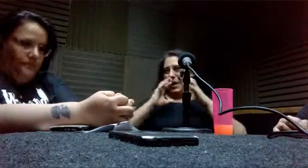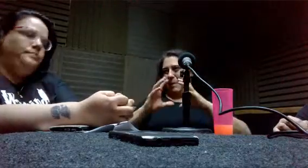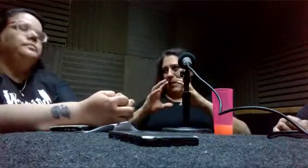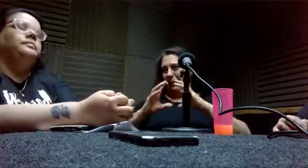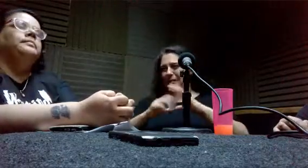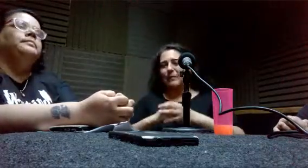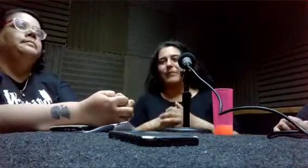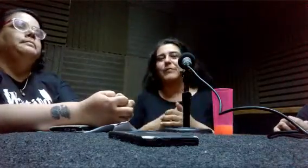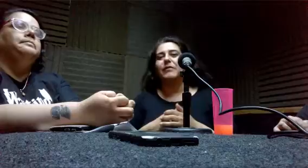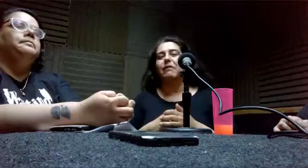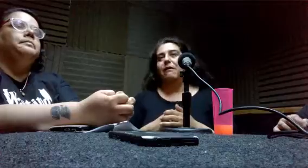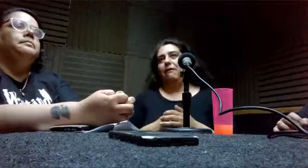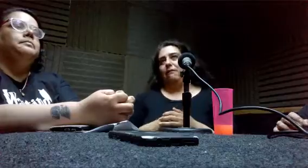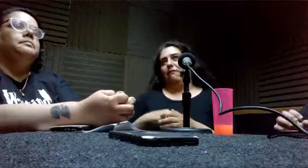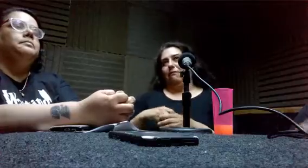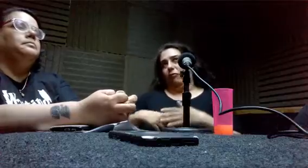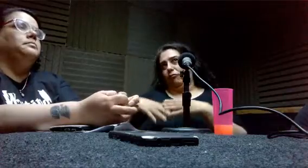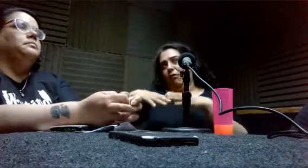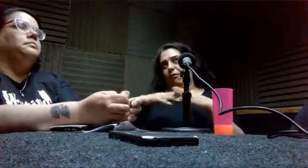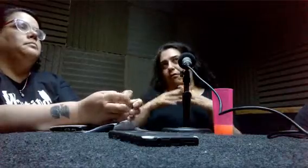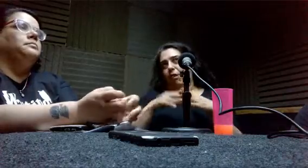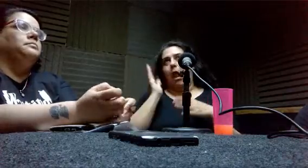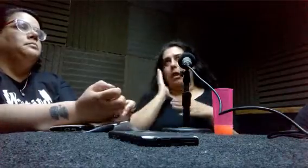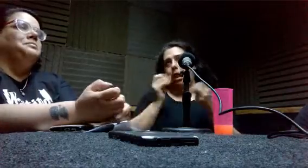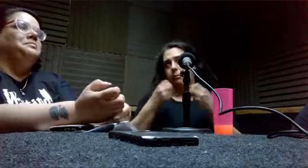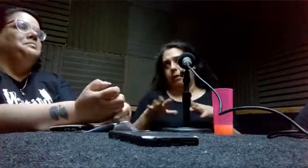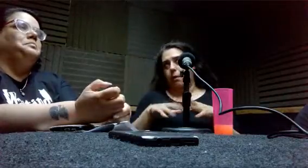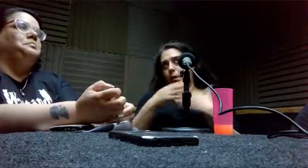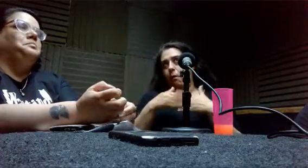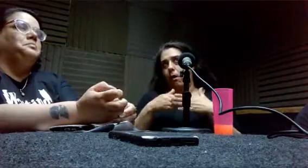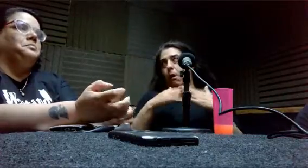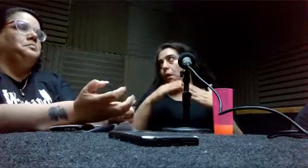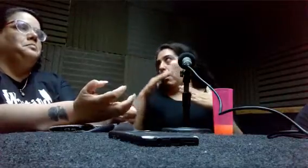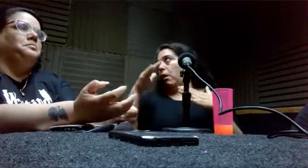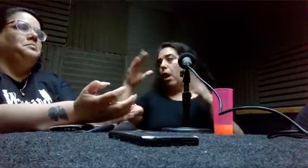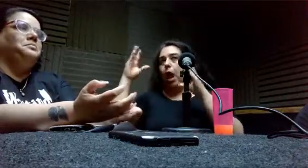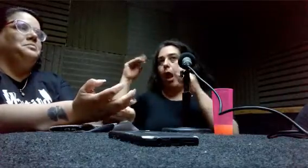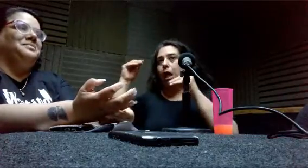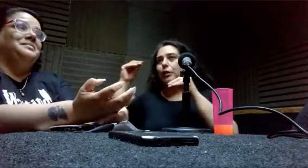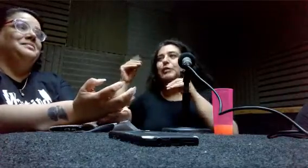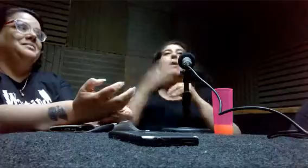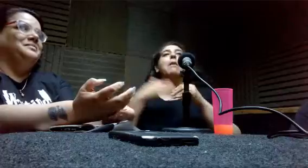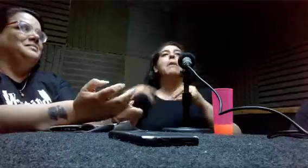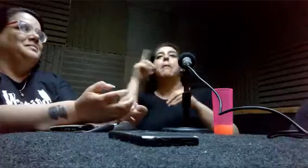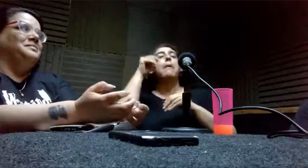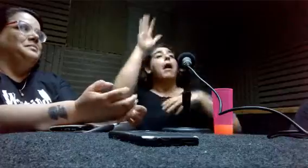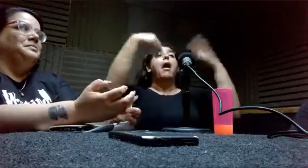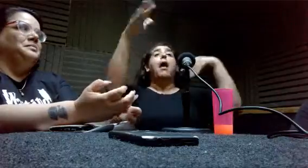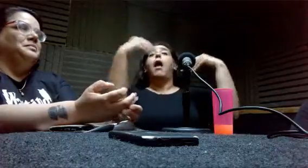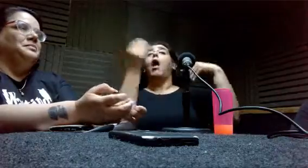Estábamos hasta altas horas, hasta que nuestros padres llegaban de trabajar y nos llamaban para ir a cenar. Hasta esta hora se jugaba